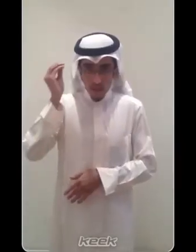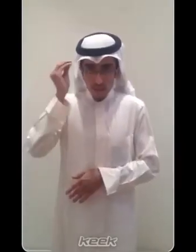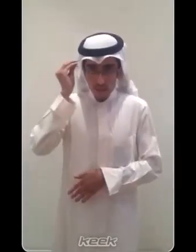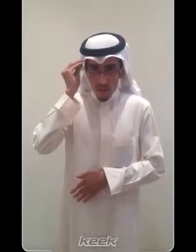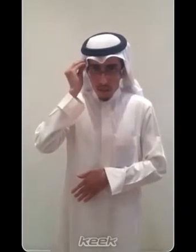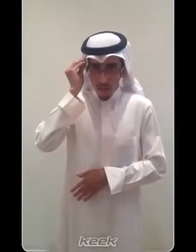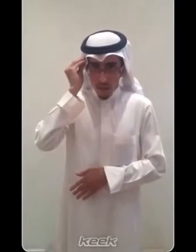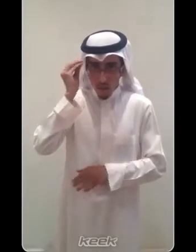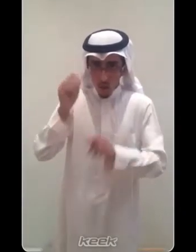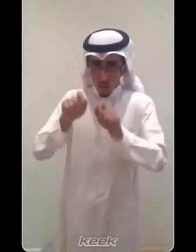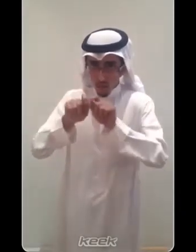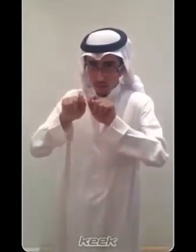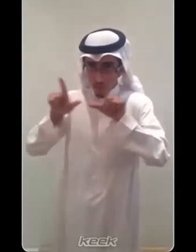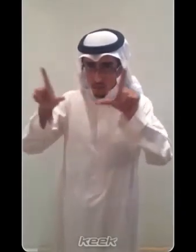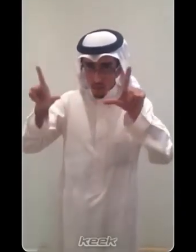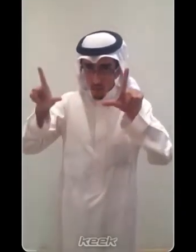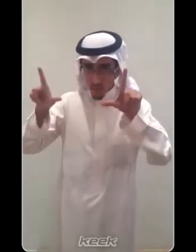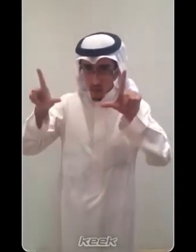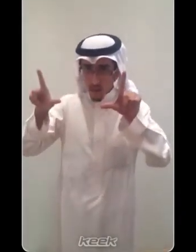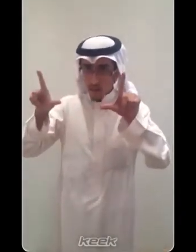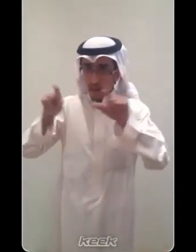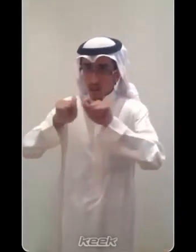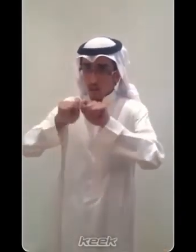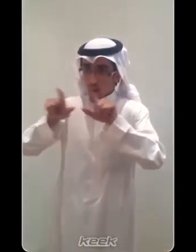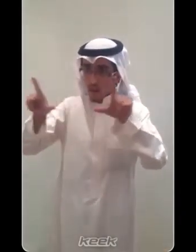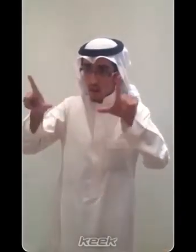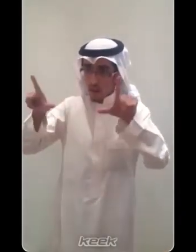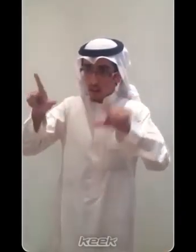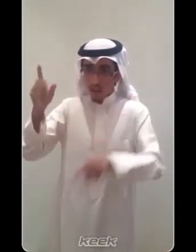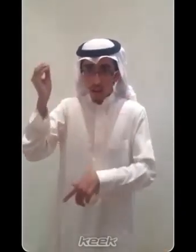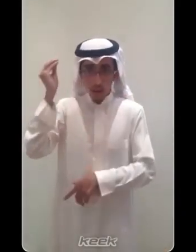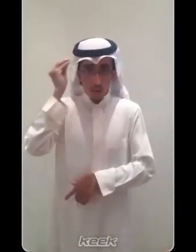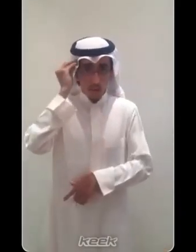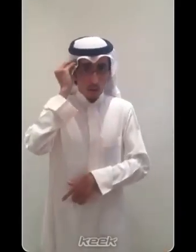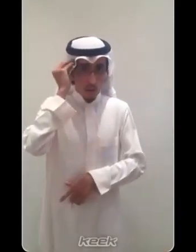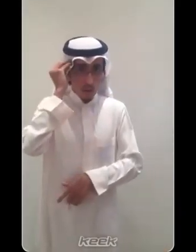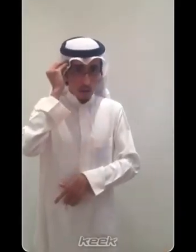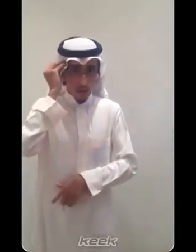مفهوم الإشارة واضحة مفهومة